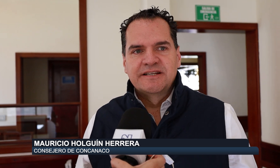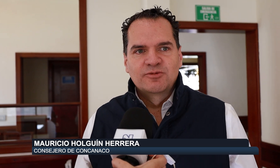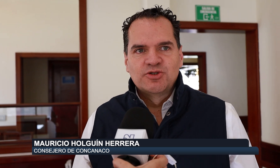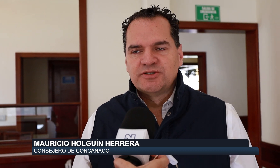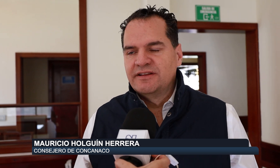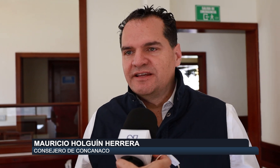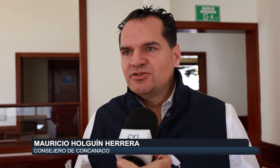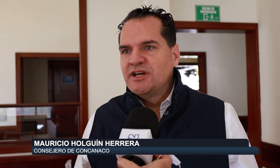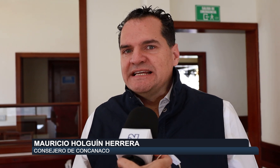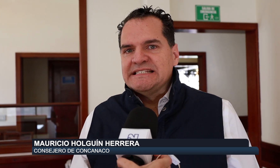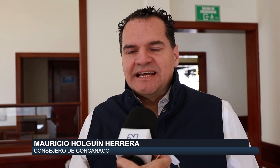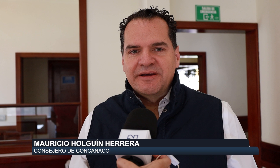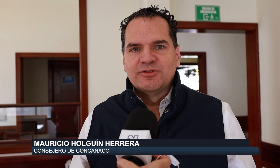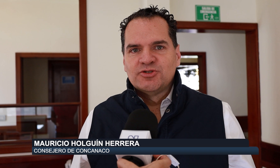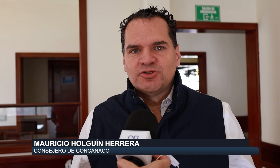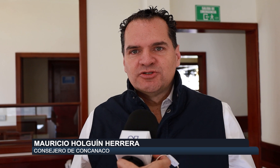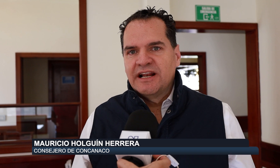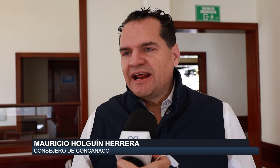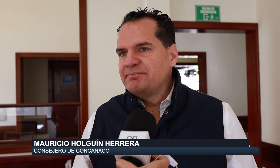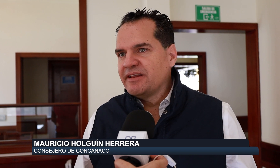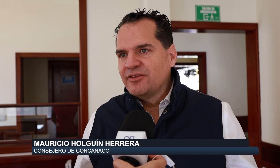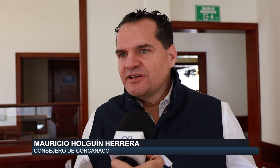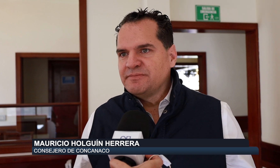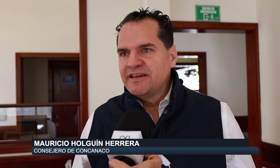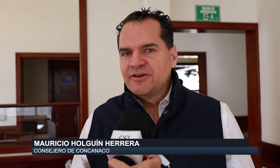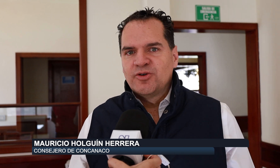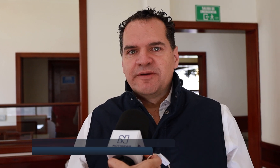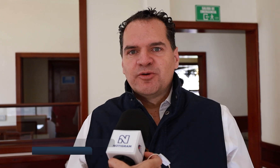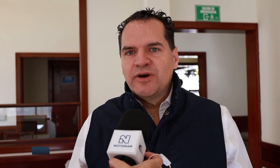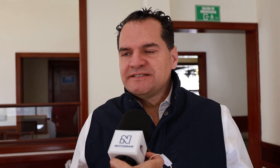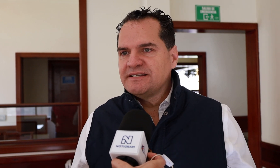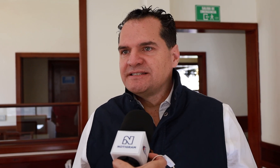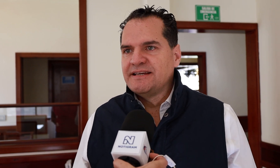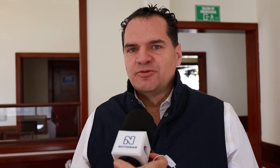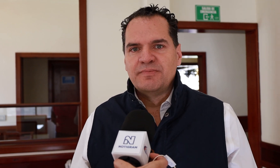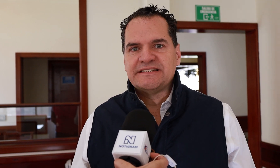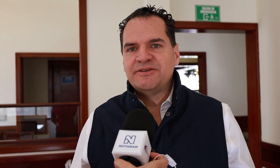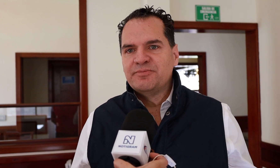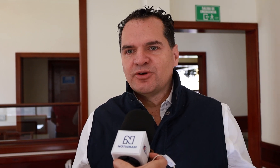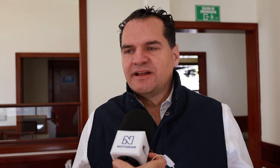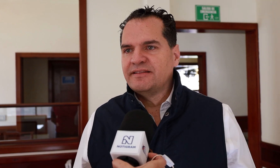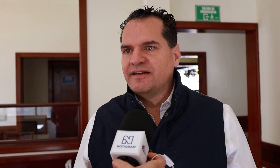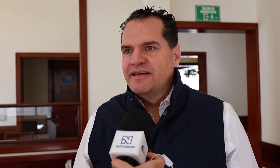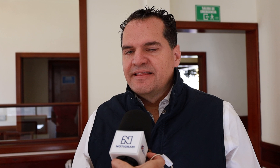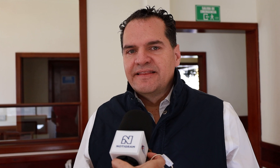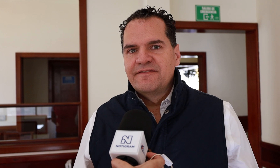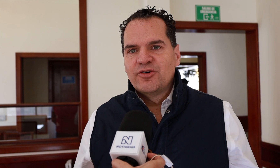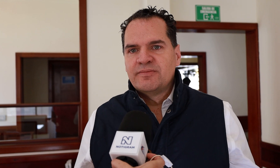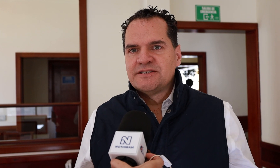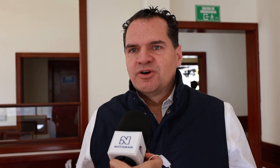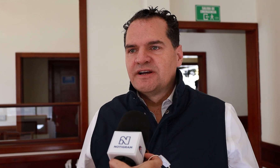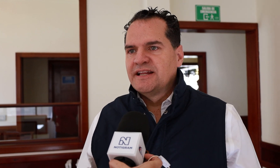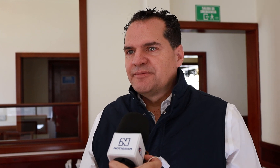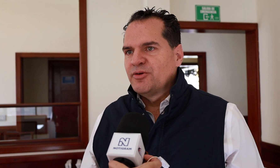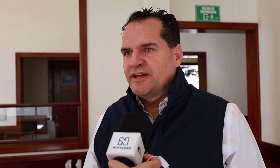Xochitl Gálvez en muchos sentidos, sabemos nosotros que el gran perdedor es México, no hay propuestas, un vacío importante de